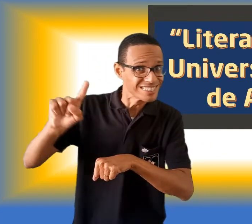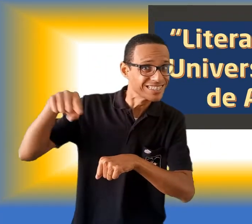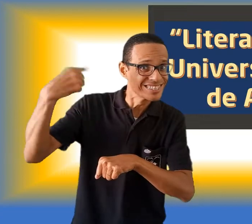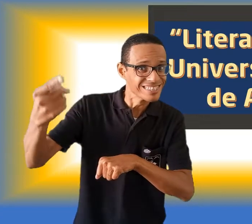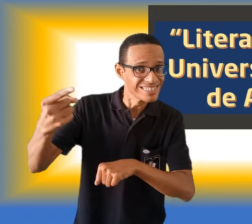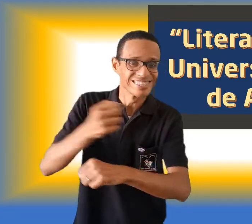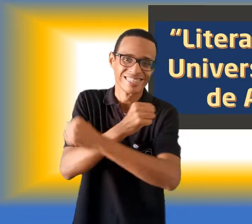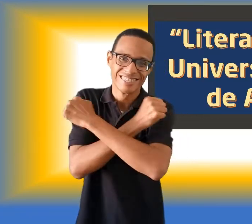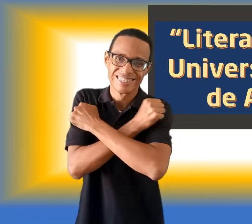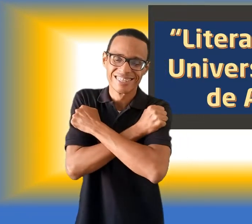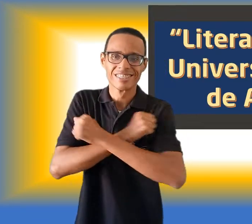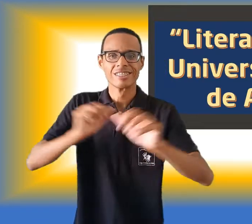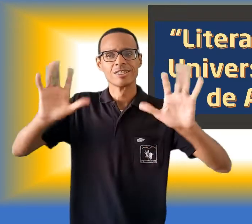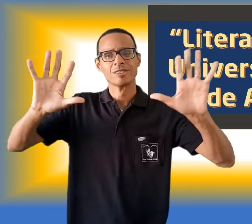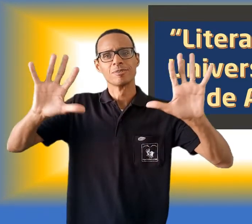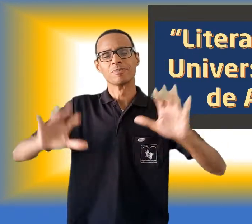lá! Grande abraço! Tchau, tchau!